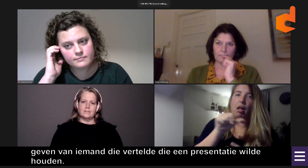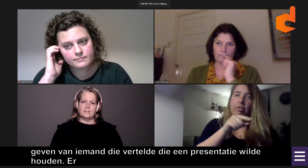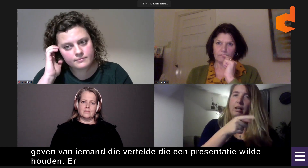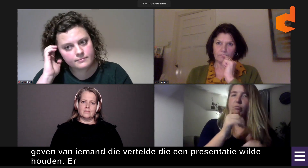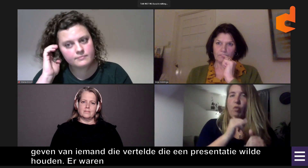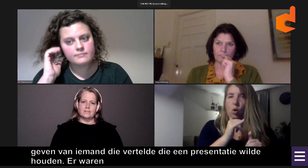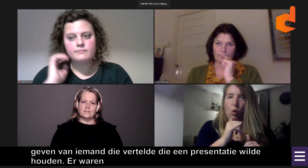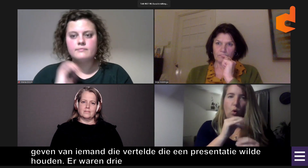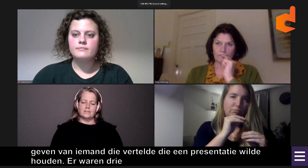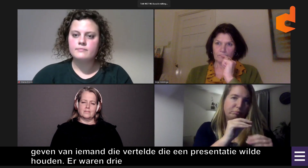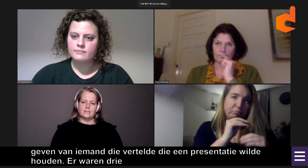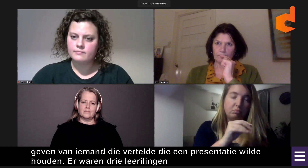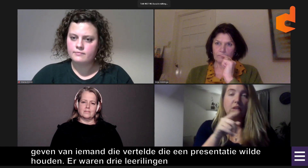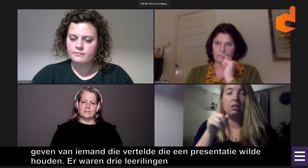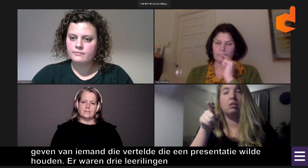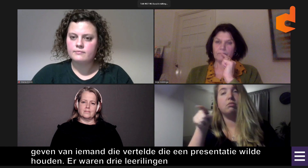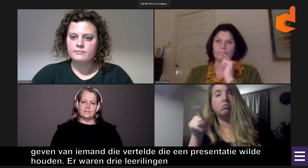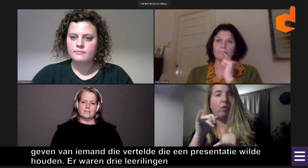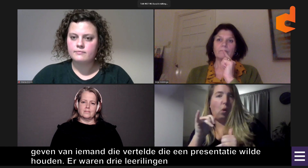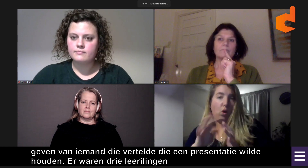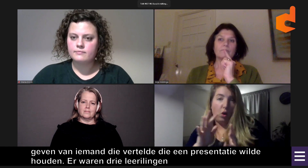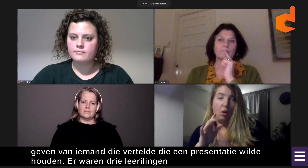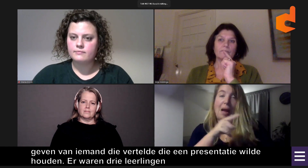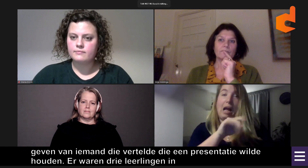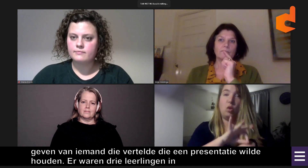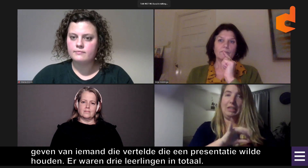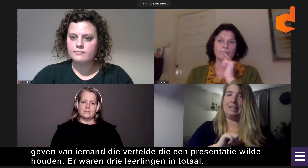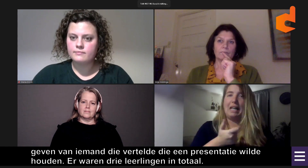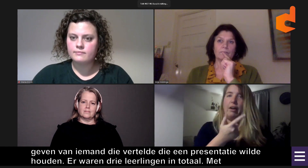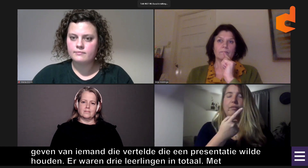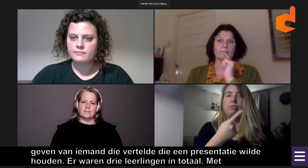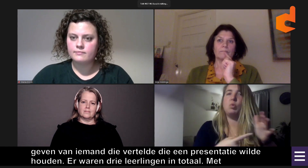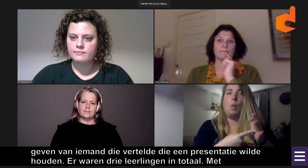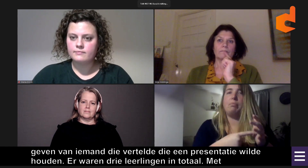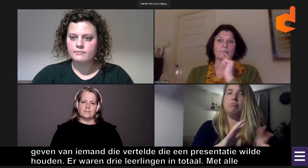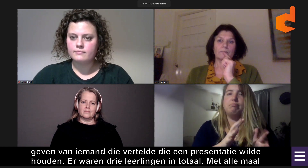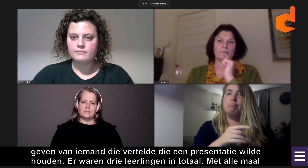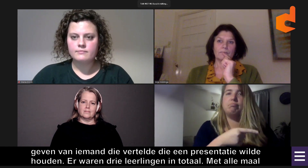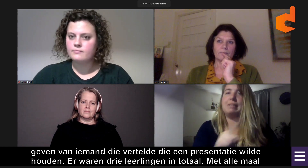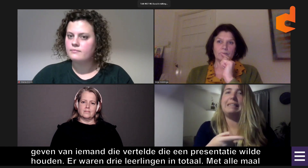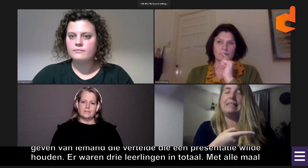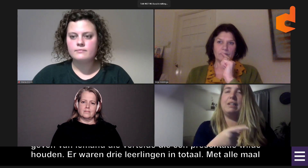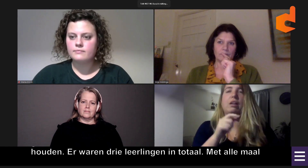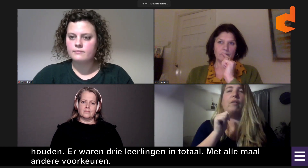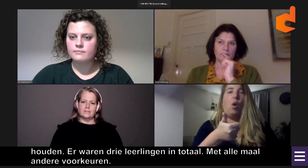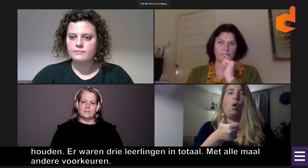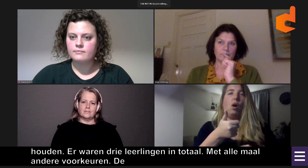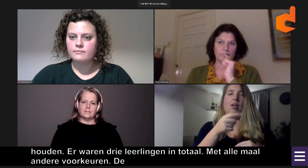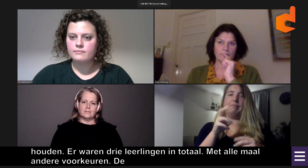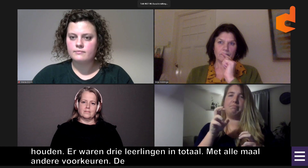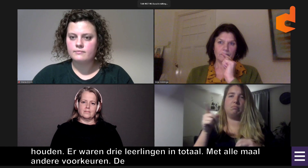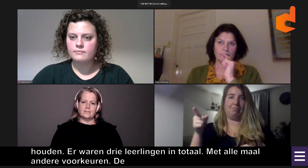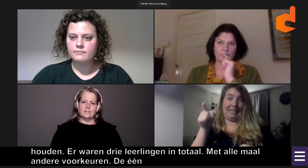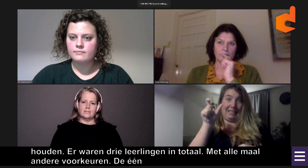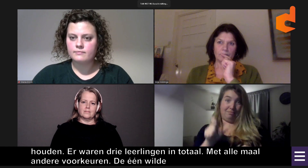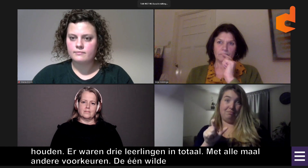leerlingen in totaal. En zij hadden allemaal andere voorkeuren. Sommigen wilden spreken in andere gebaren. Maar de docent was niet heel vaardig in